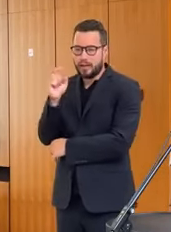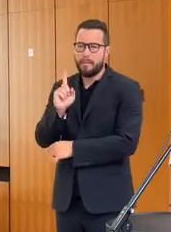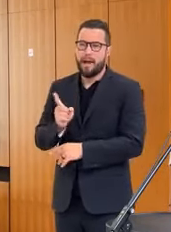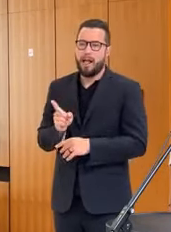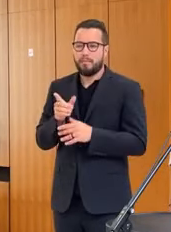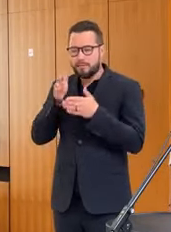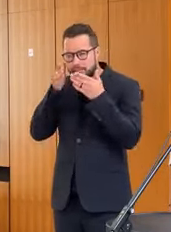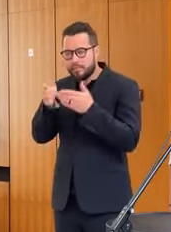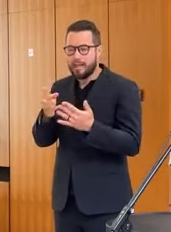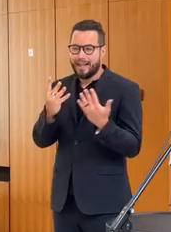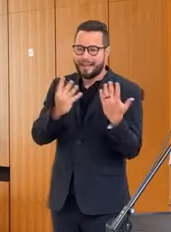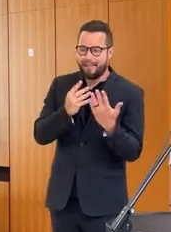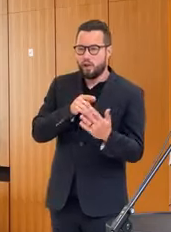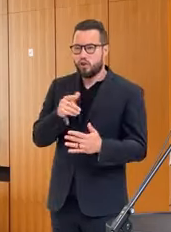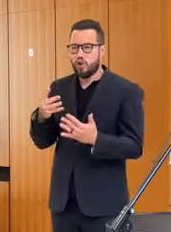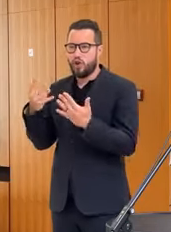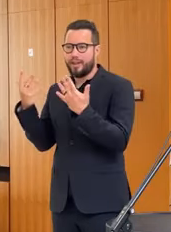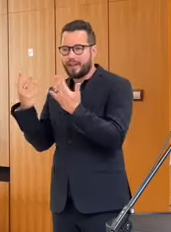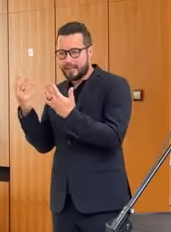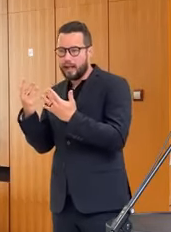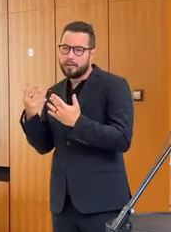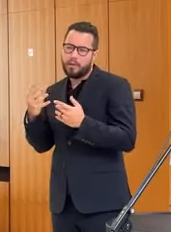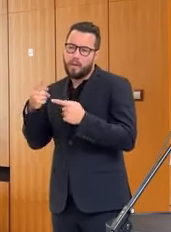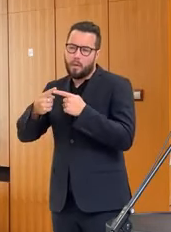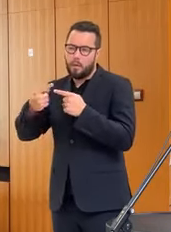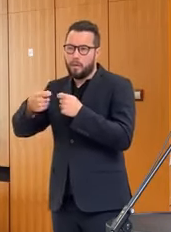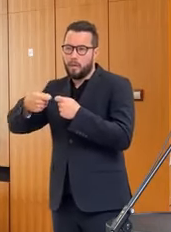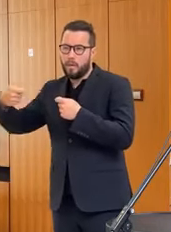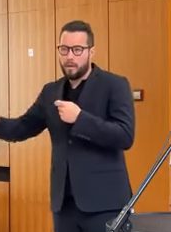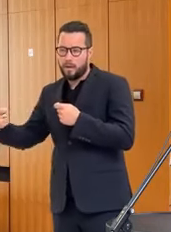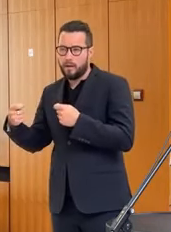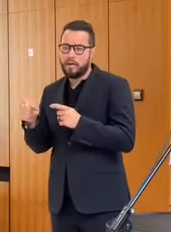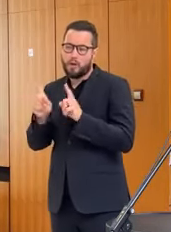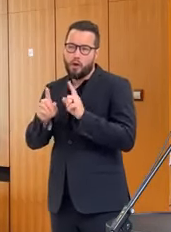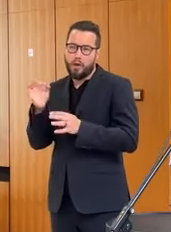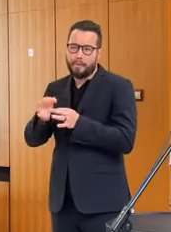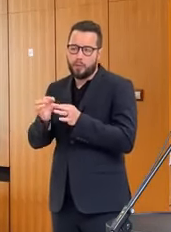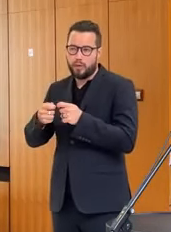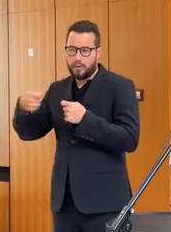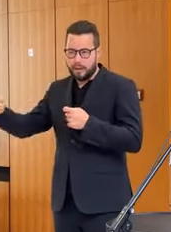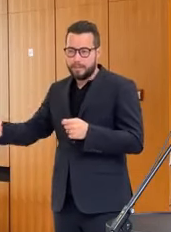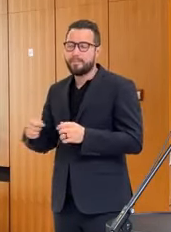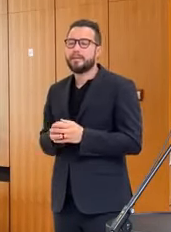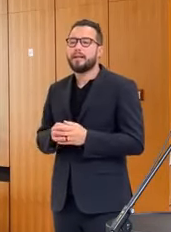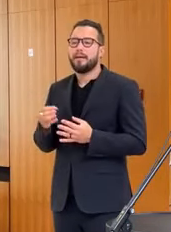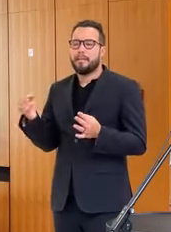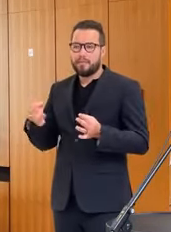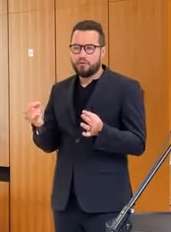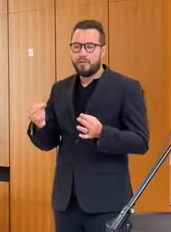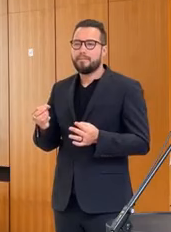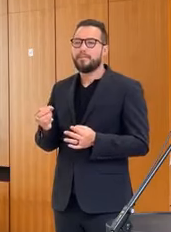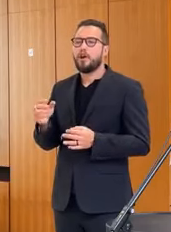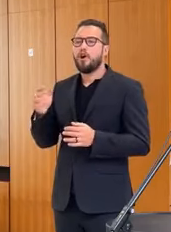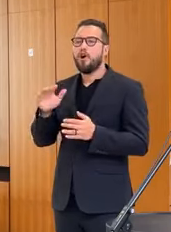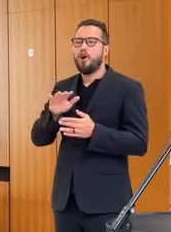V podstate sa to natiahlo o pár minút. Diskutovali sme o troch kľúčových oblastiach.